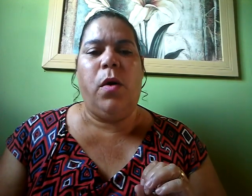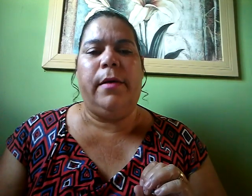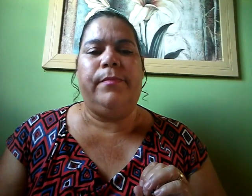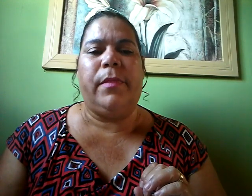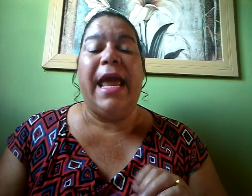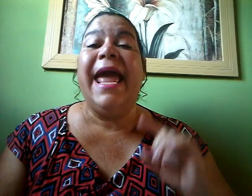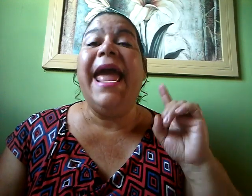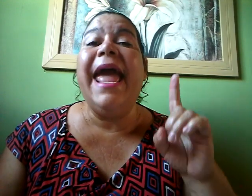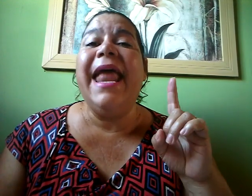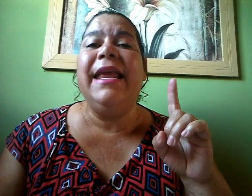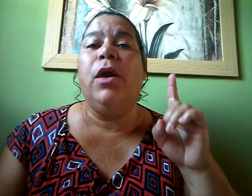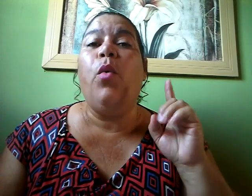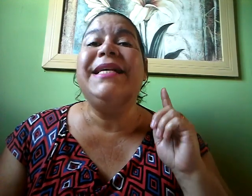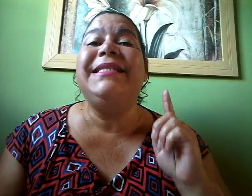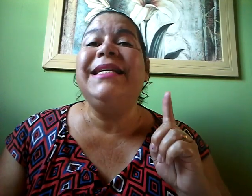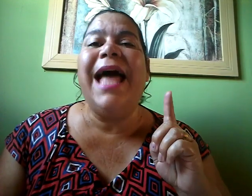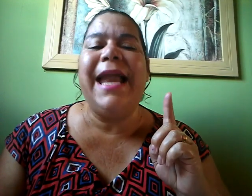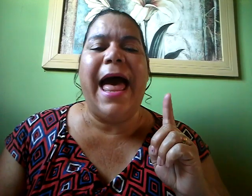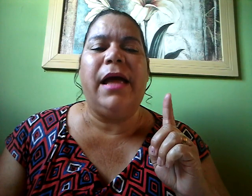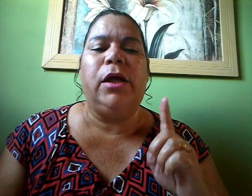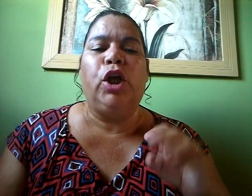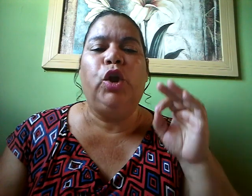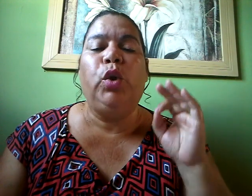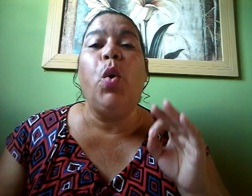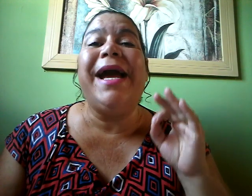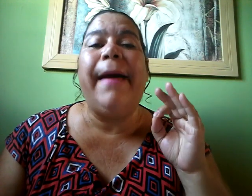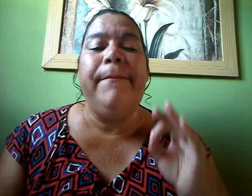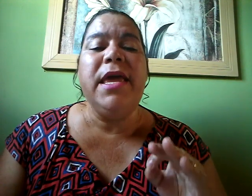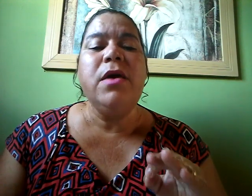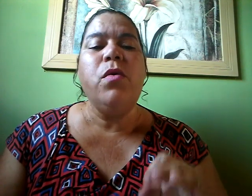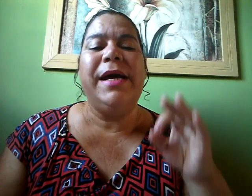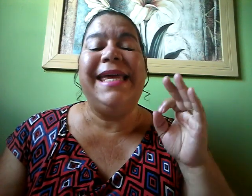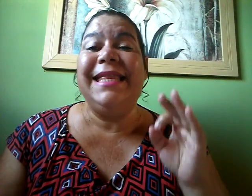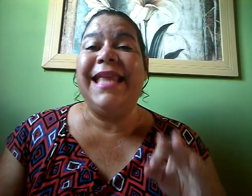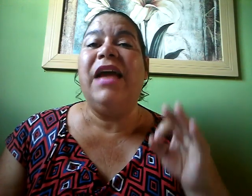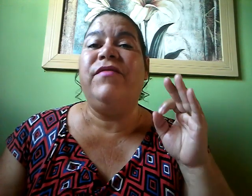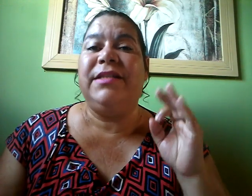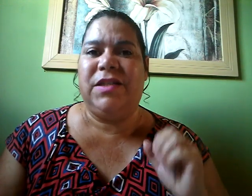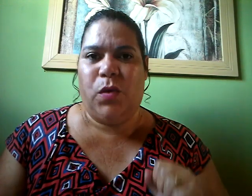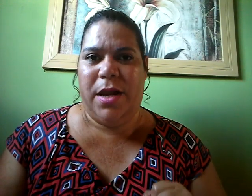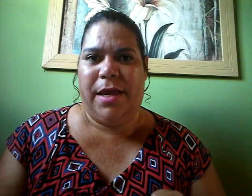Ele o ensinará no caminho que deves escolher